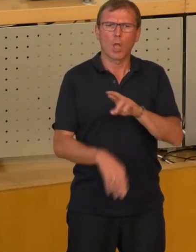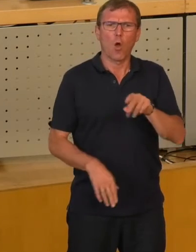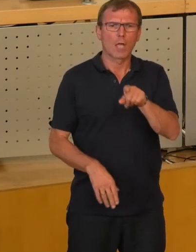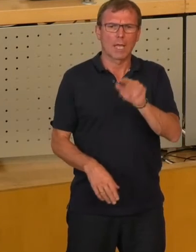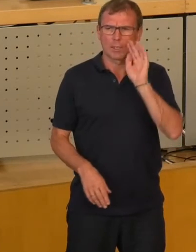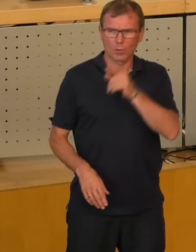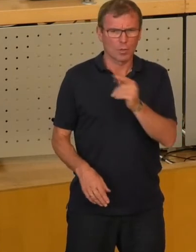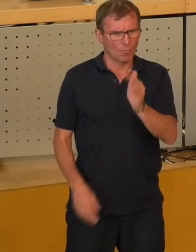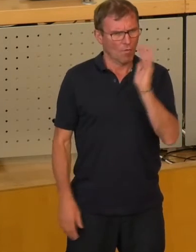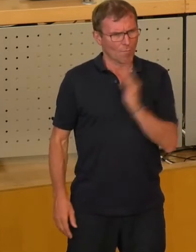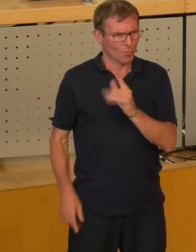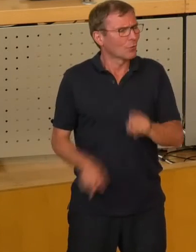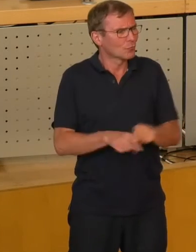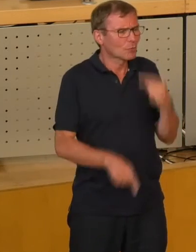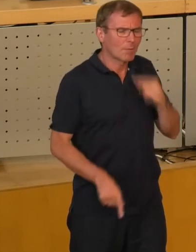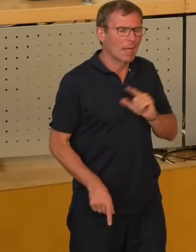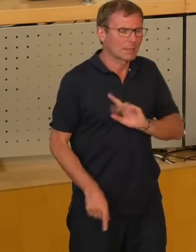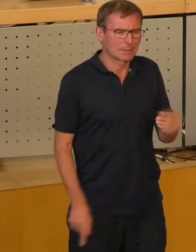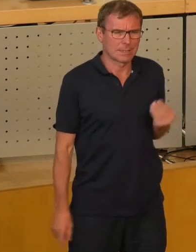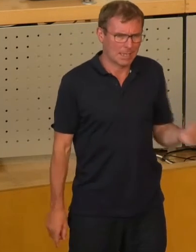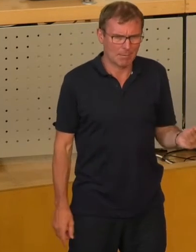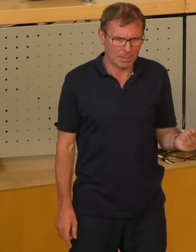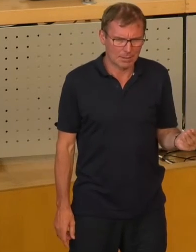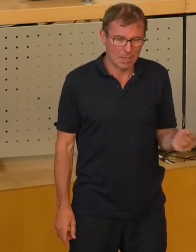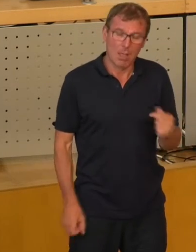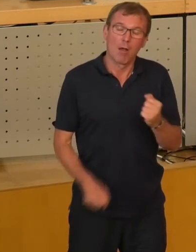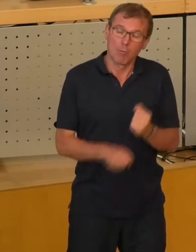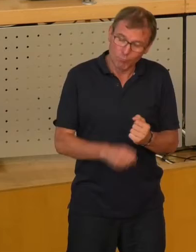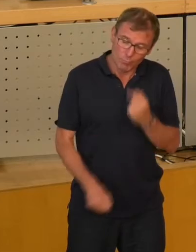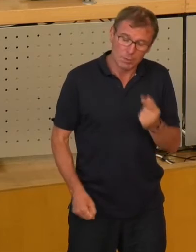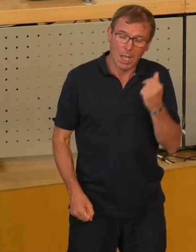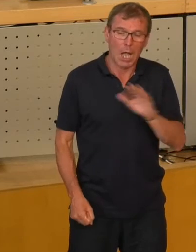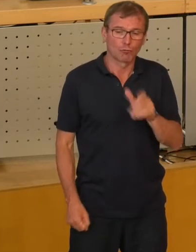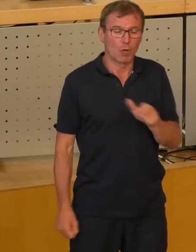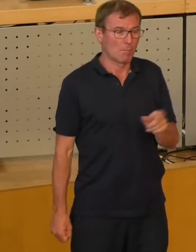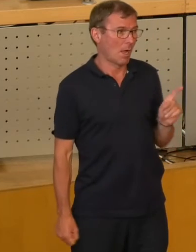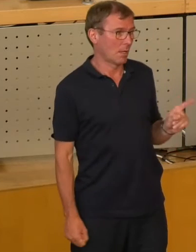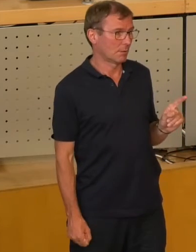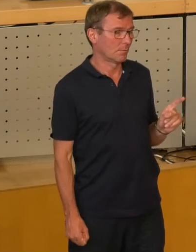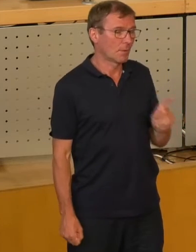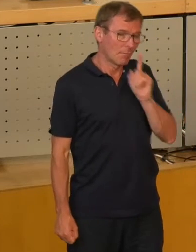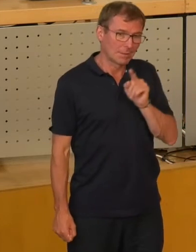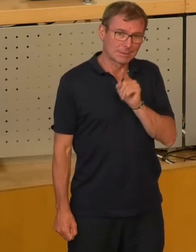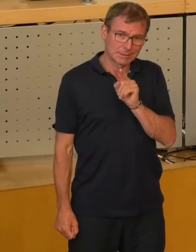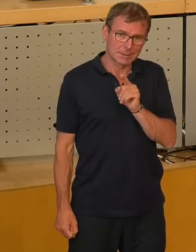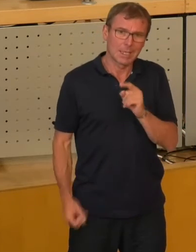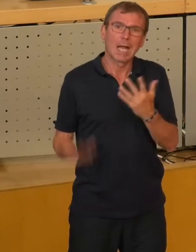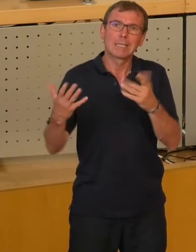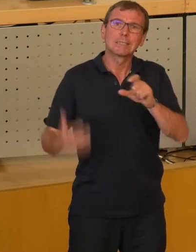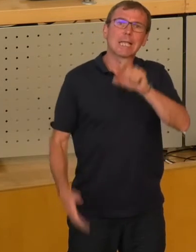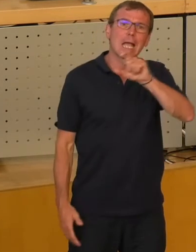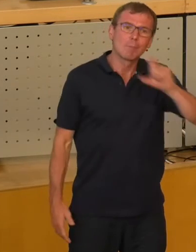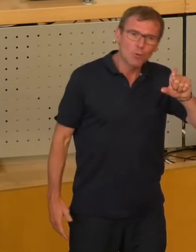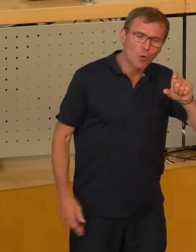vor fünf Jahren hätten wir der Sache noch nicht zugestimmt. Man muss auch sagen, Herr Schollbach, wenn Sie hier die 10 Millionen mit den